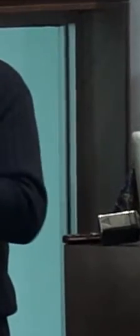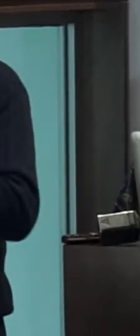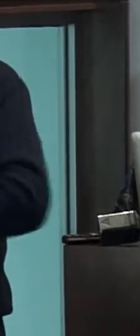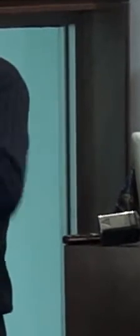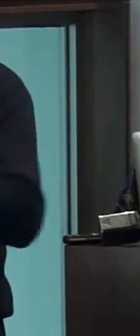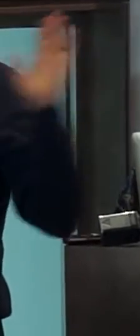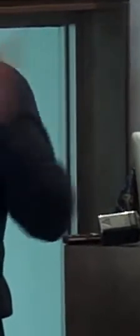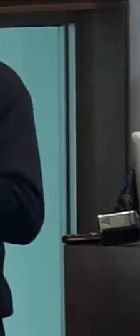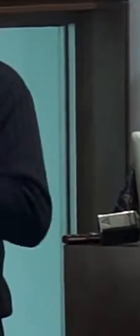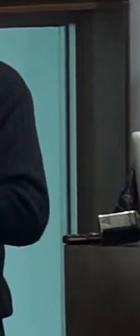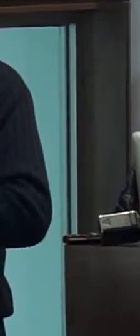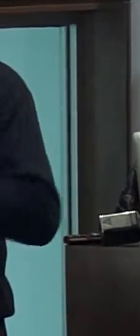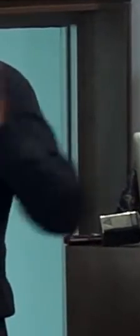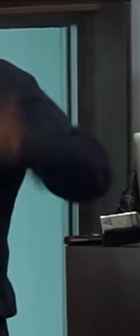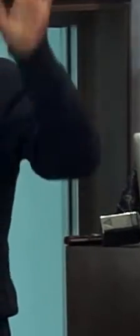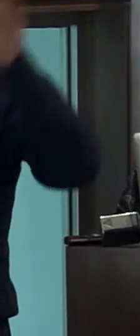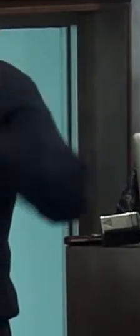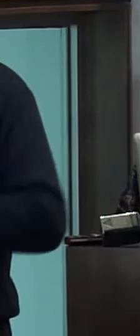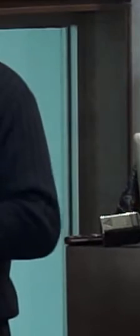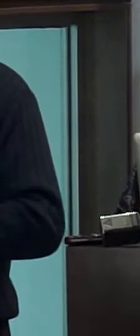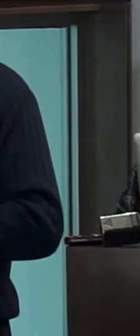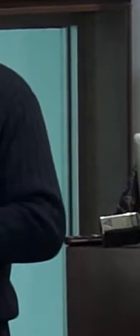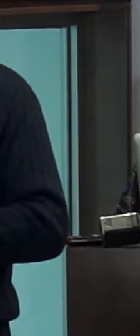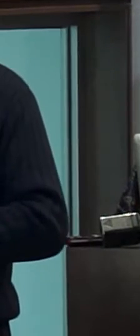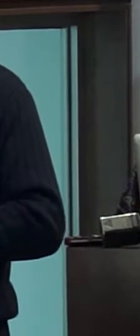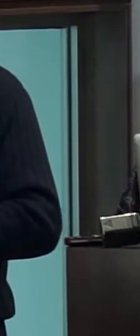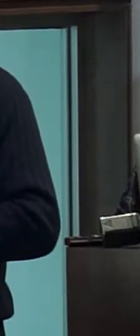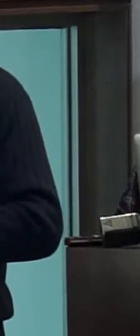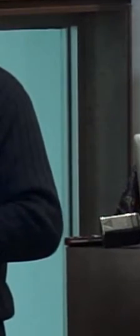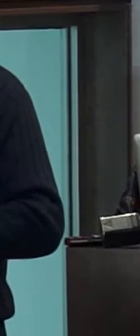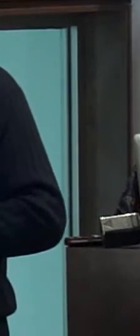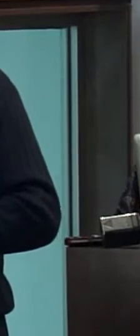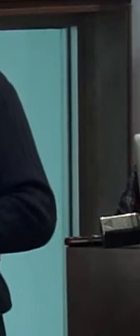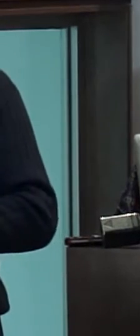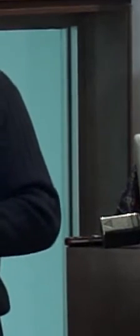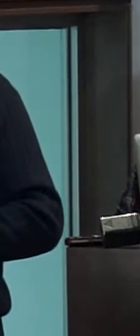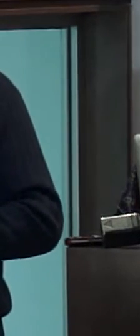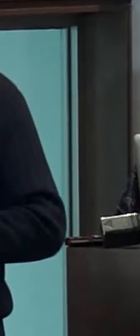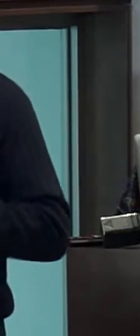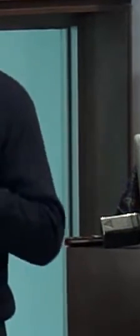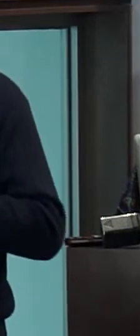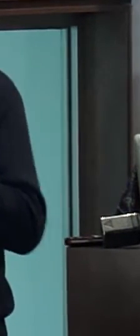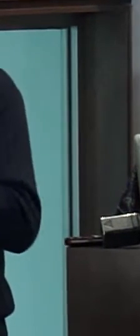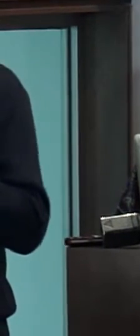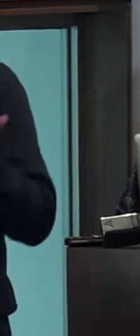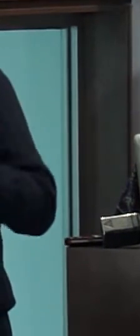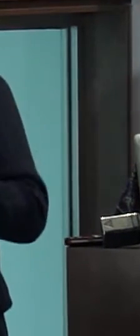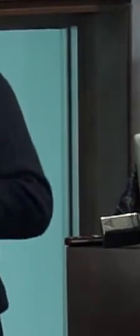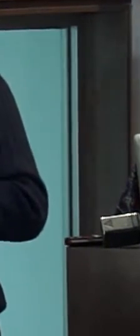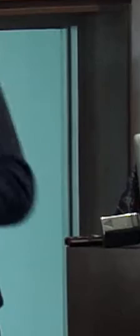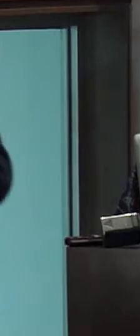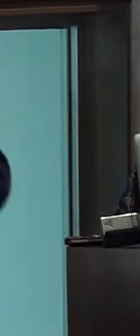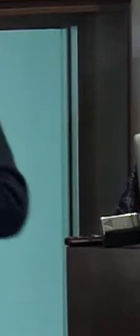y no es así nuestra ética profesional debe hacernos manejar otro tipo de herramientas